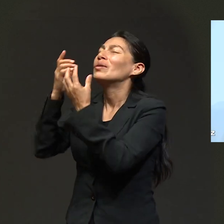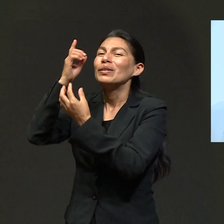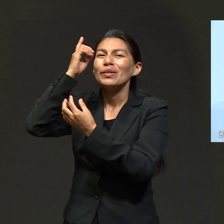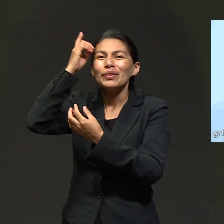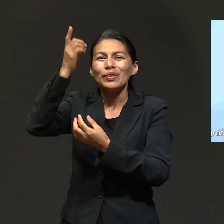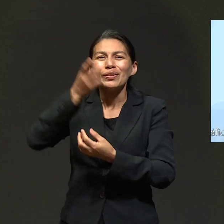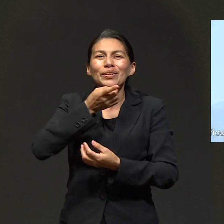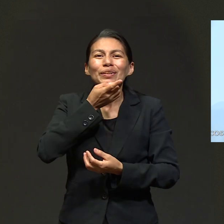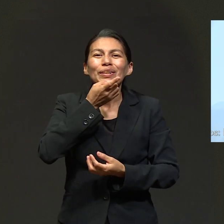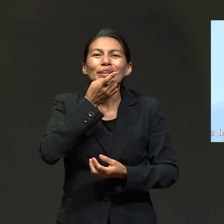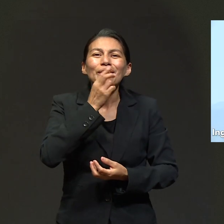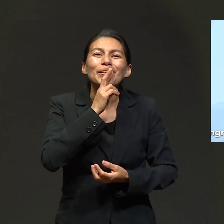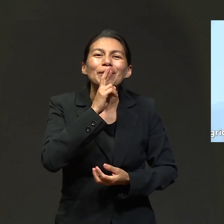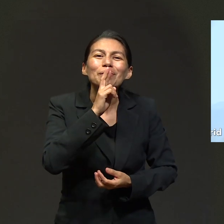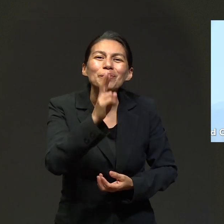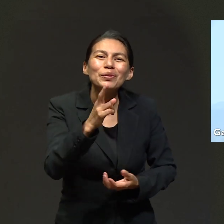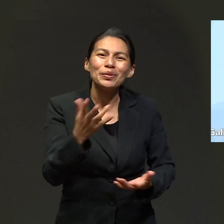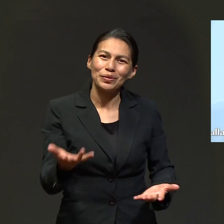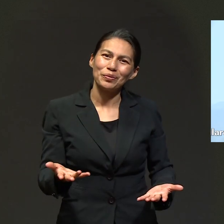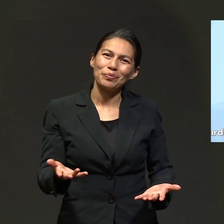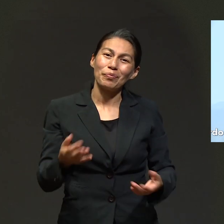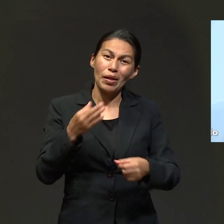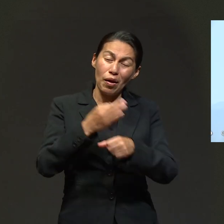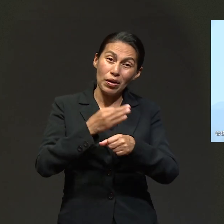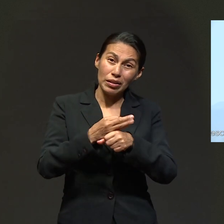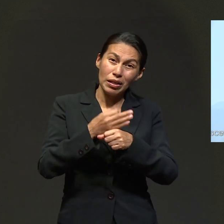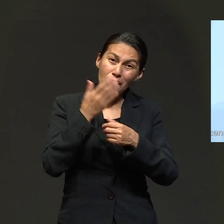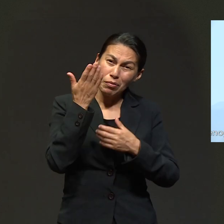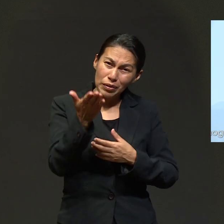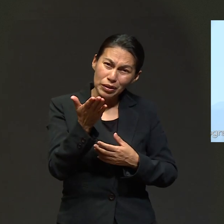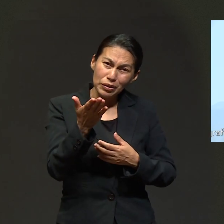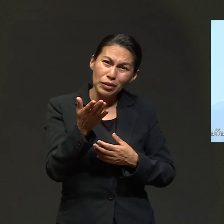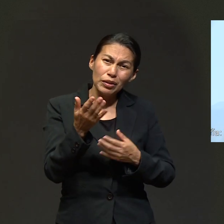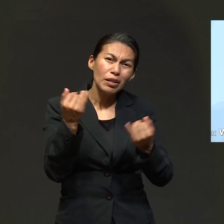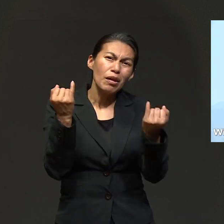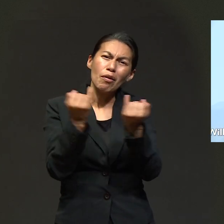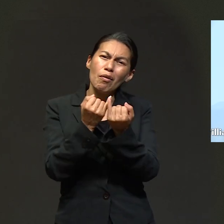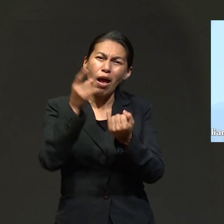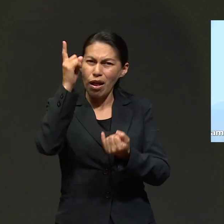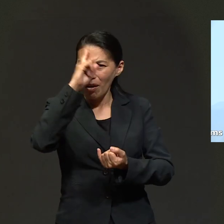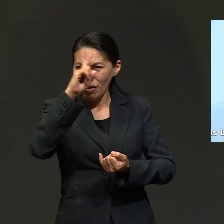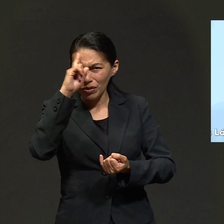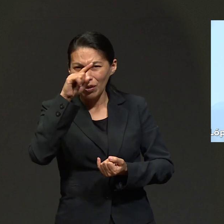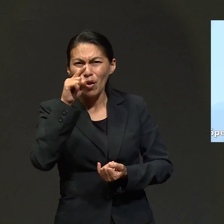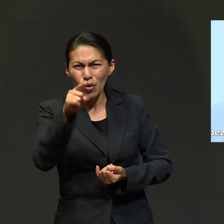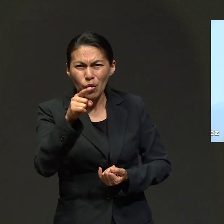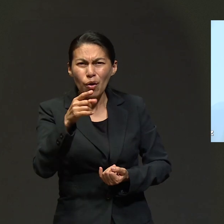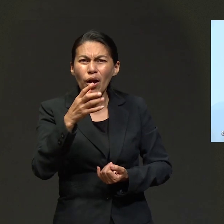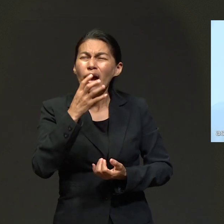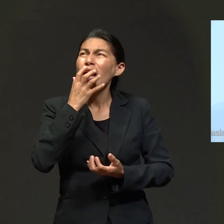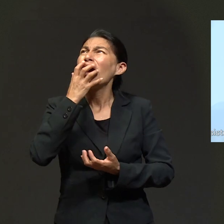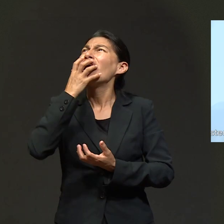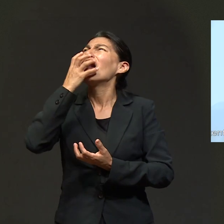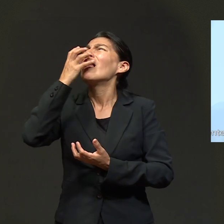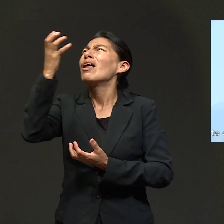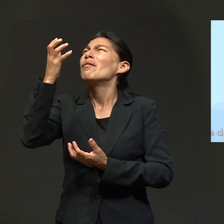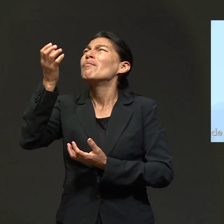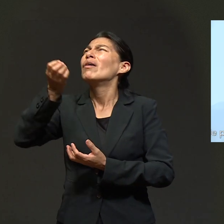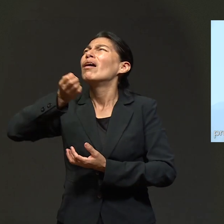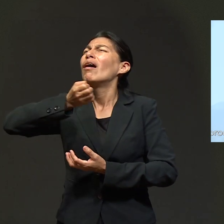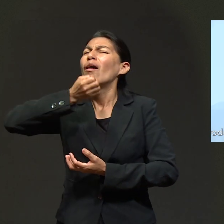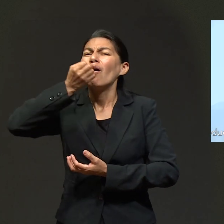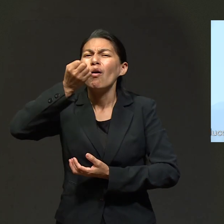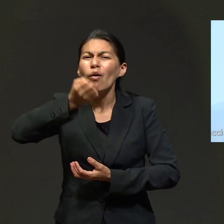escuchado algunas peticiones, clama a Dios, clámale, ora a Dios, porque en la oración hay